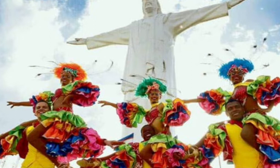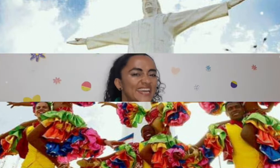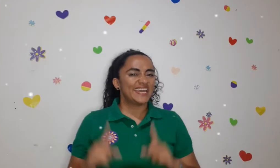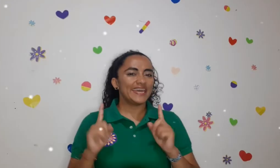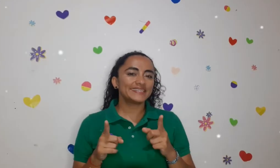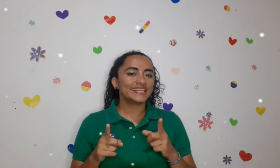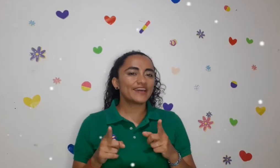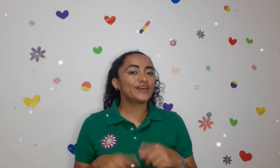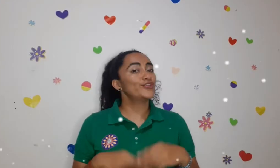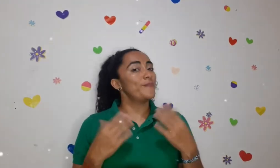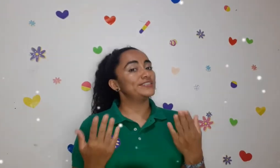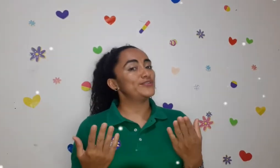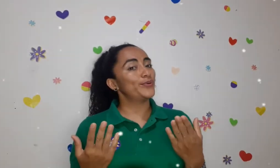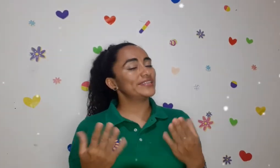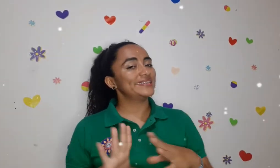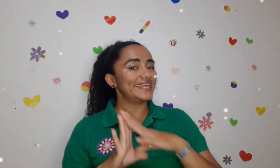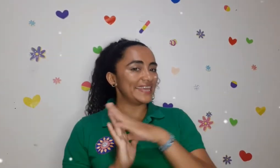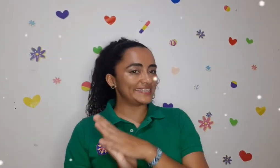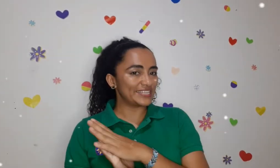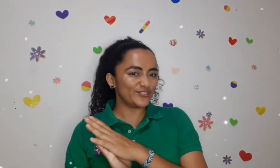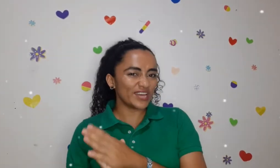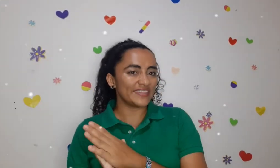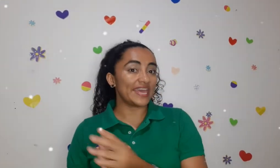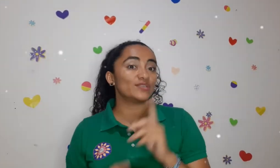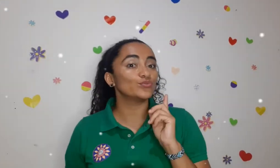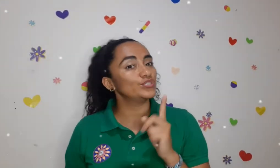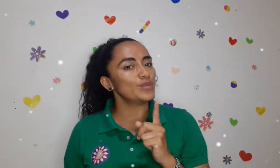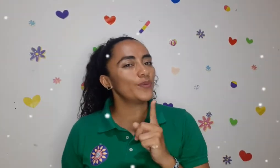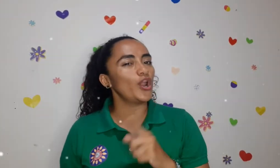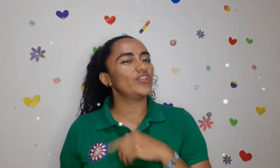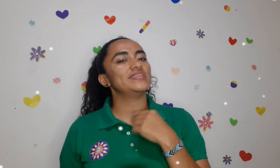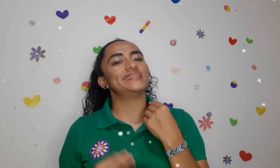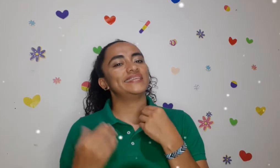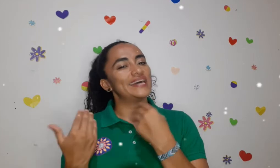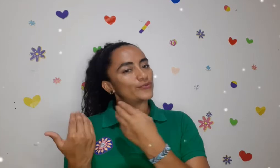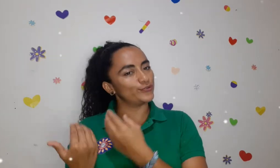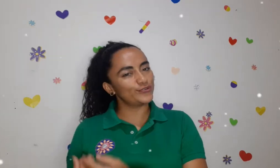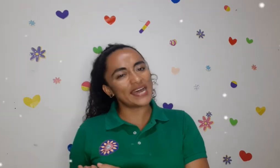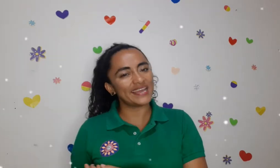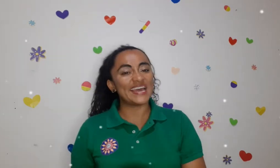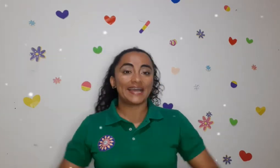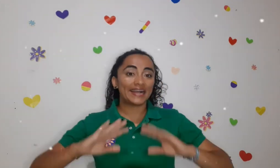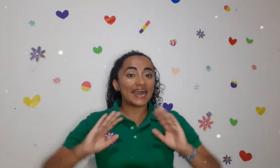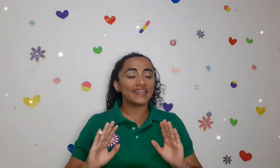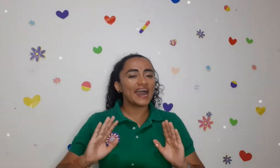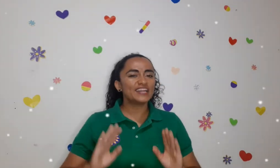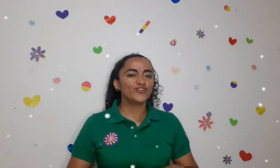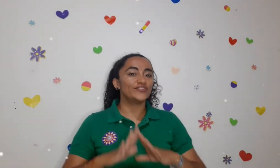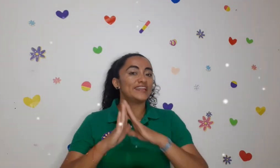Es el evento más importante de esa ciudad. Es un símbolo de identidad cultural. Cada año del